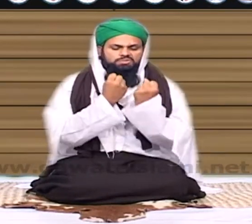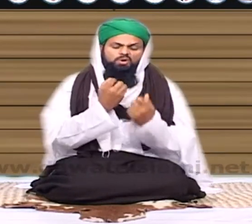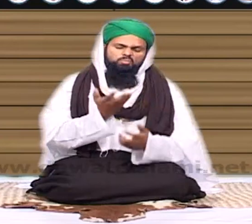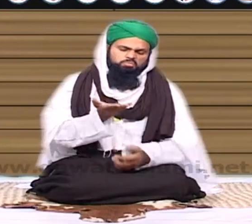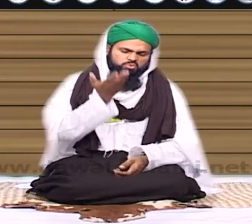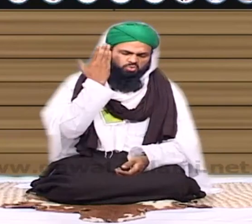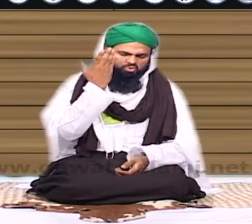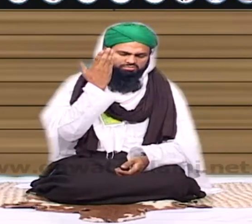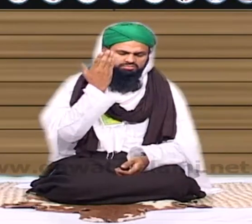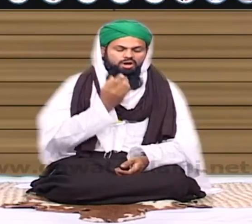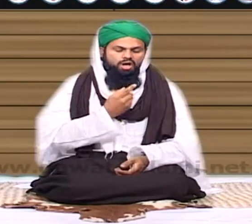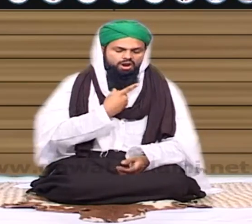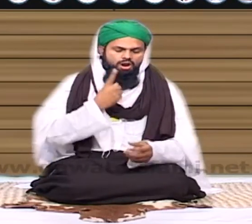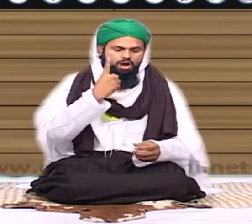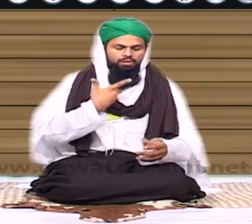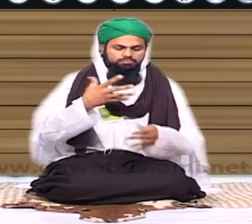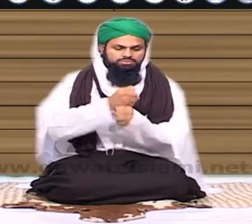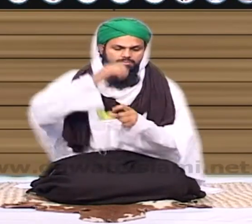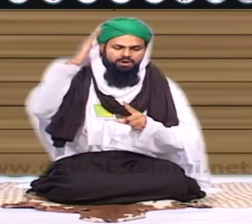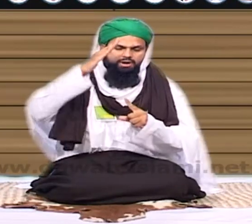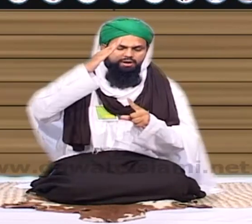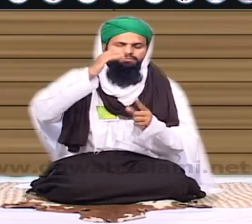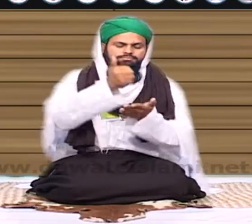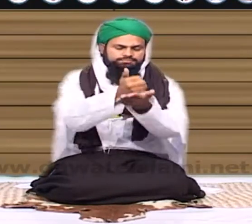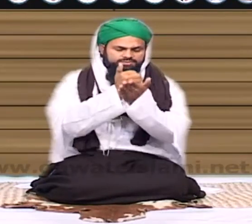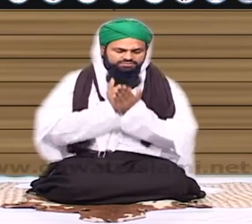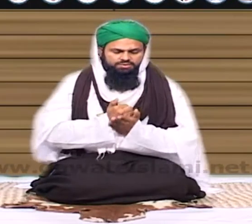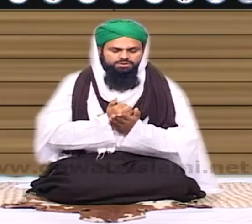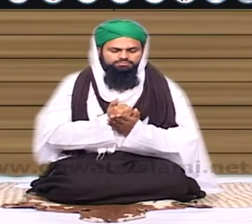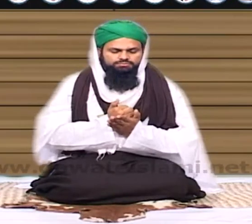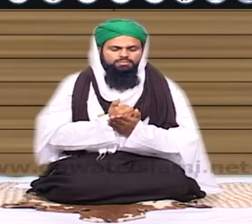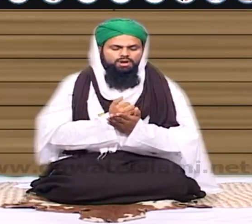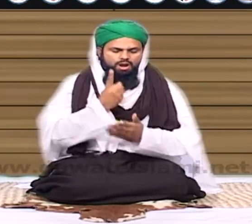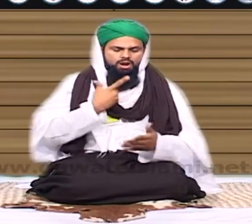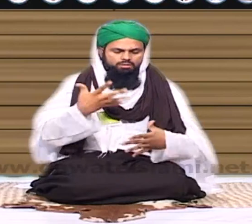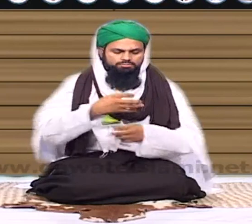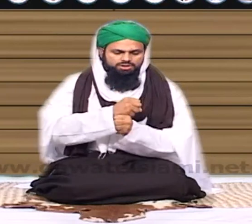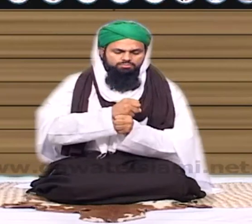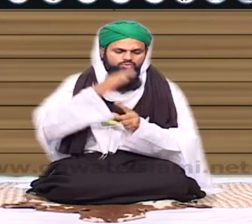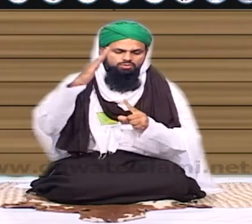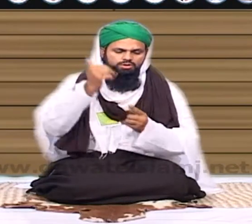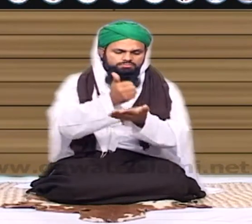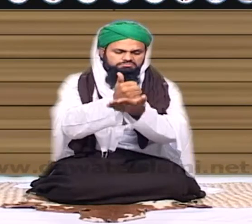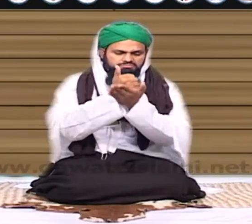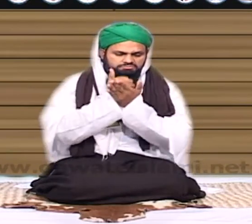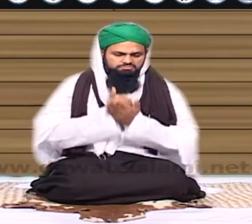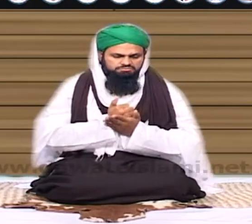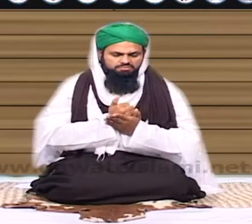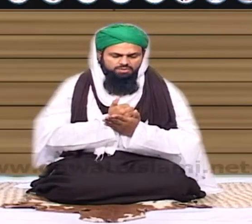آج کل چگلی بہت عام ہے اللہ تعالیٰ ہمارے حال پر رہن فرمائے بس اتنا یہ کہ اللہ رہن فرمایا ورنہ ایمان